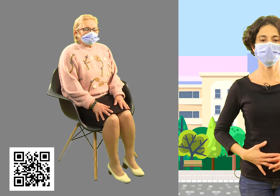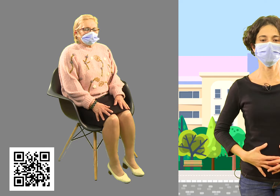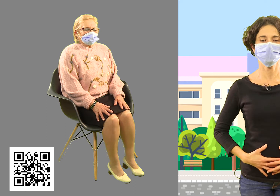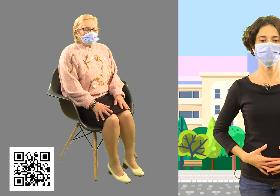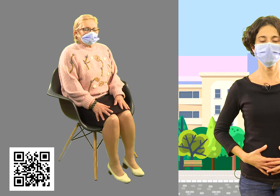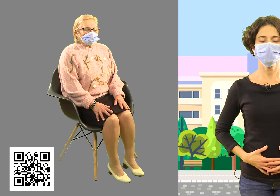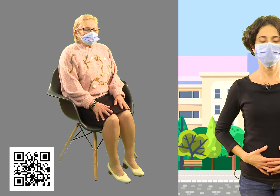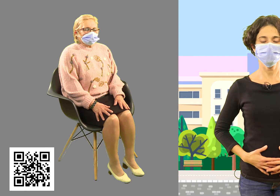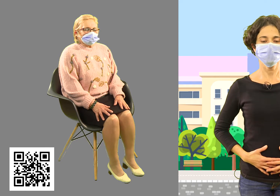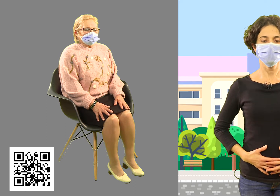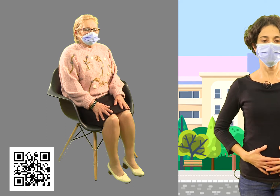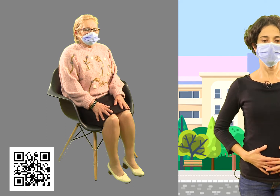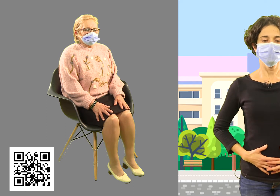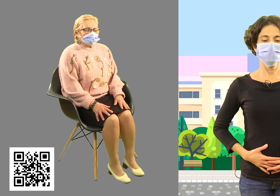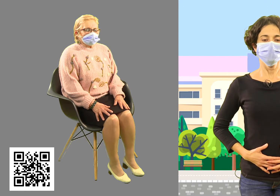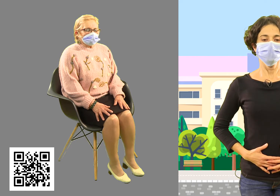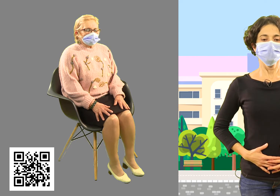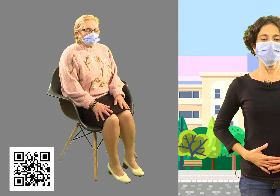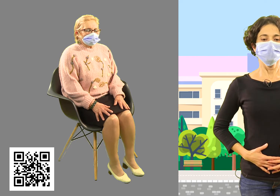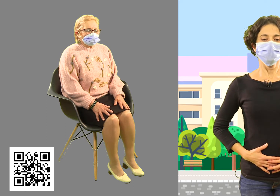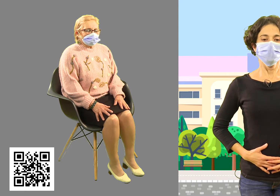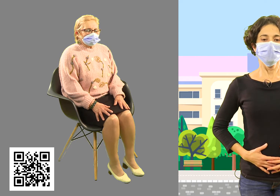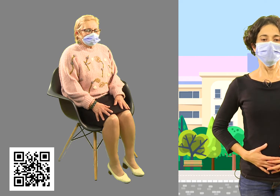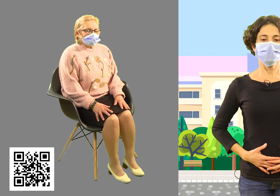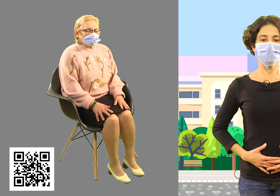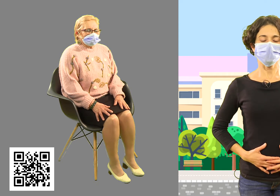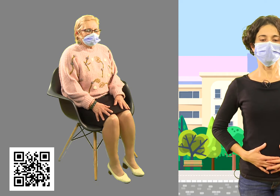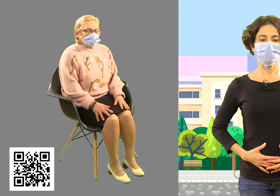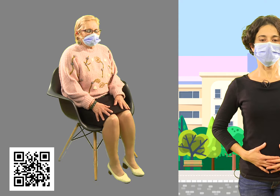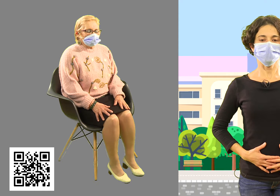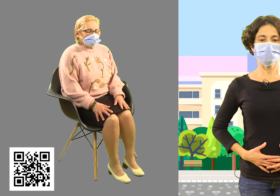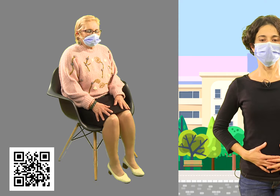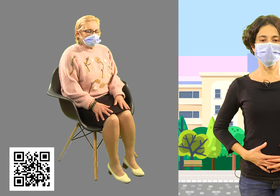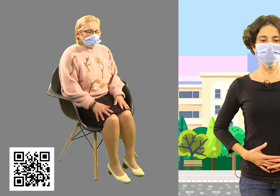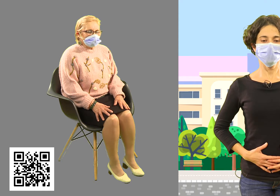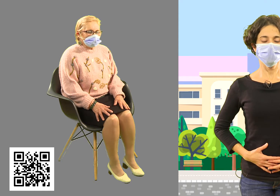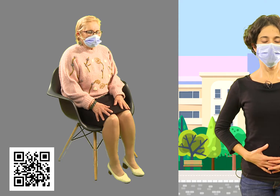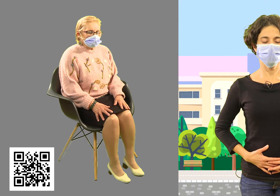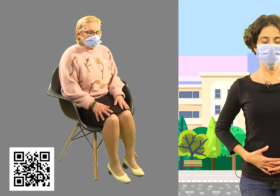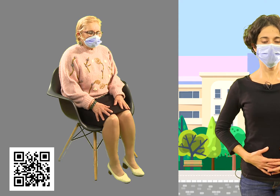pulmones y expulsamos.